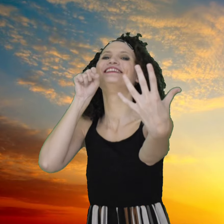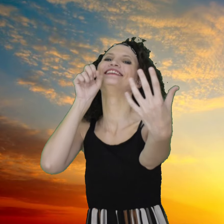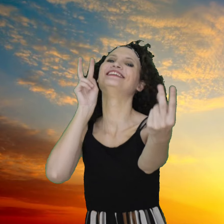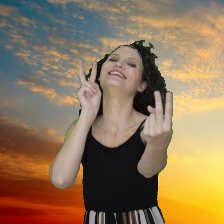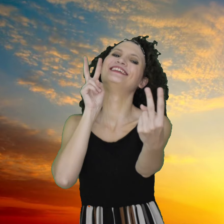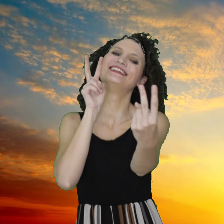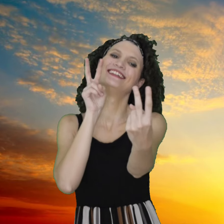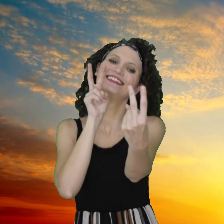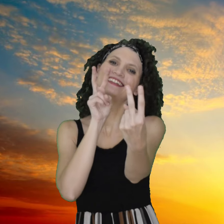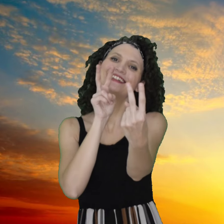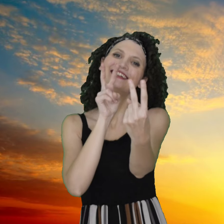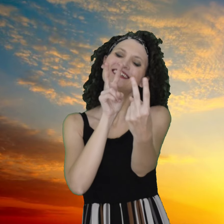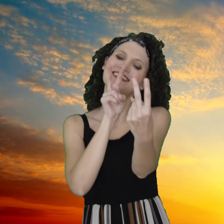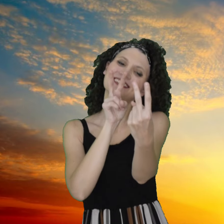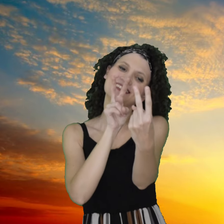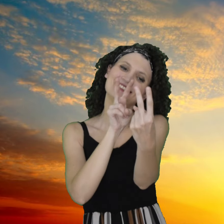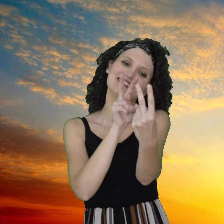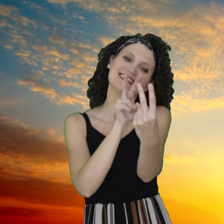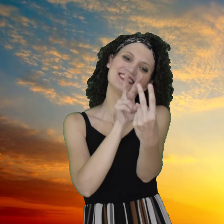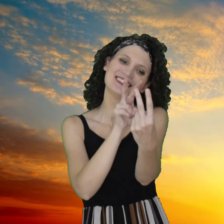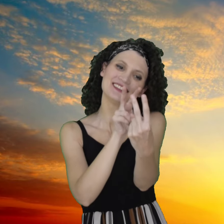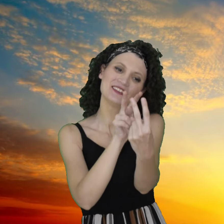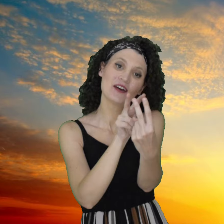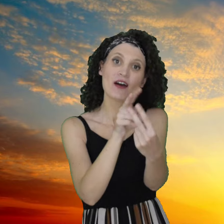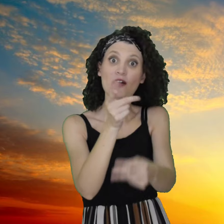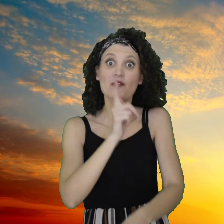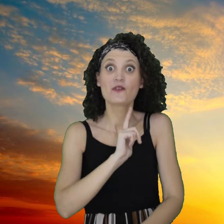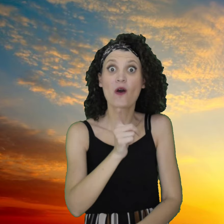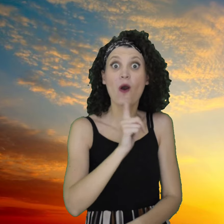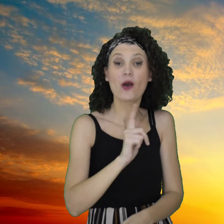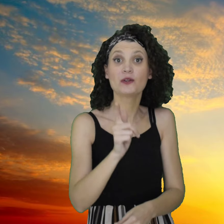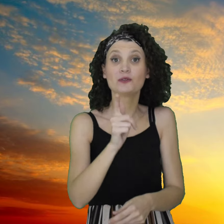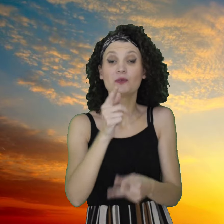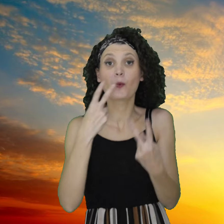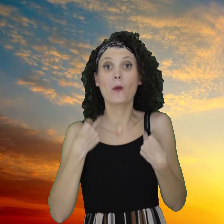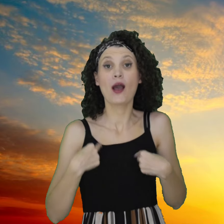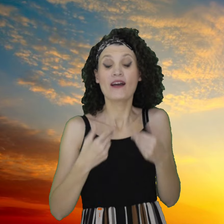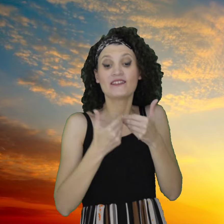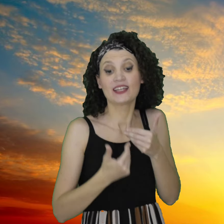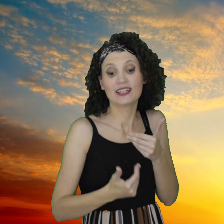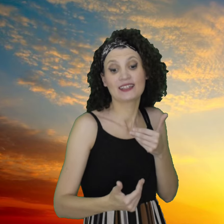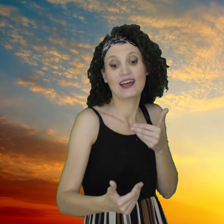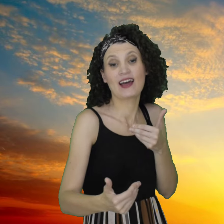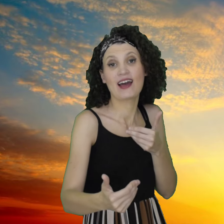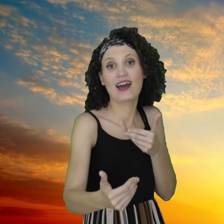luce a dare un senso E questa vita con te